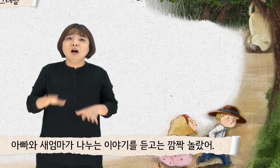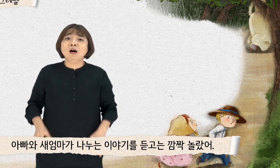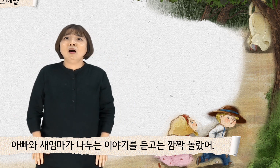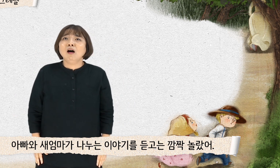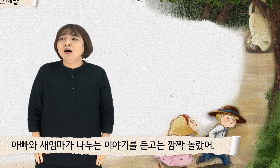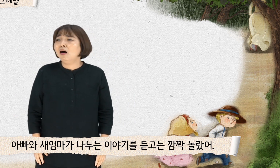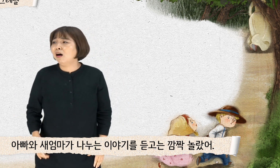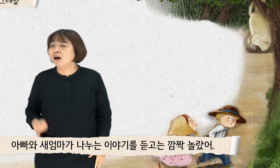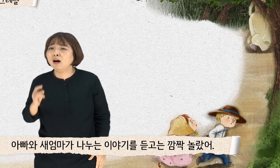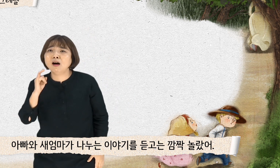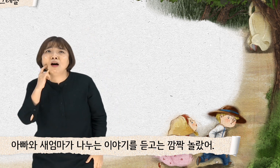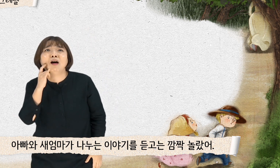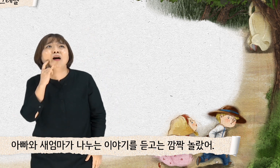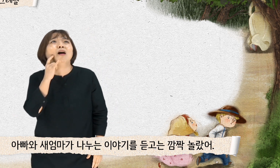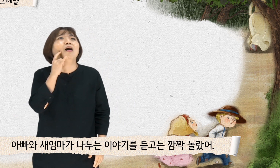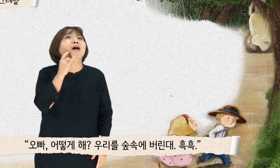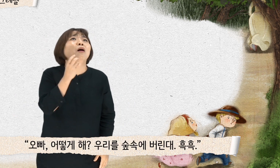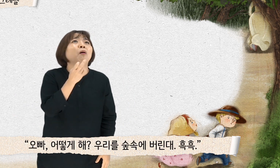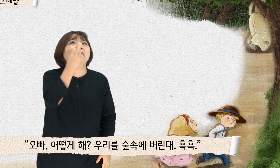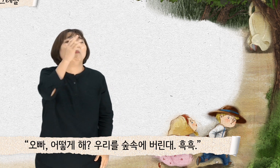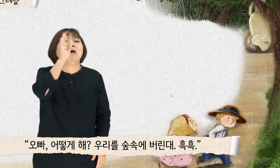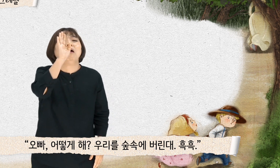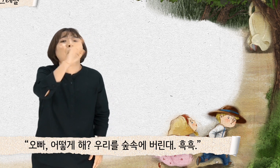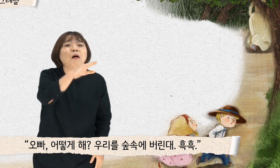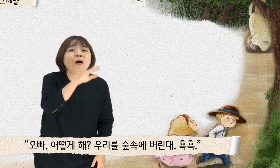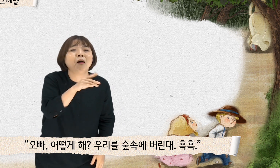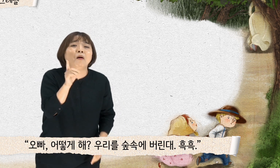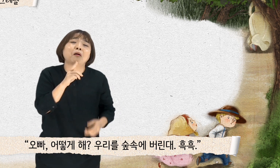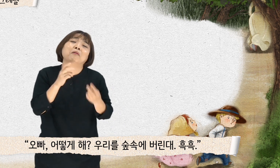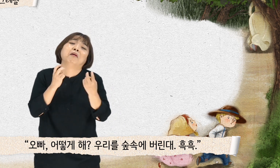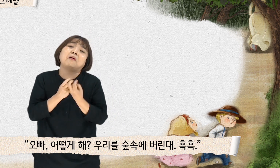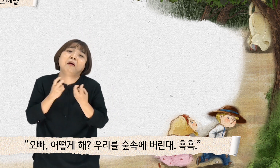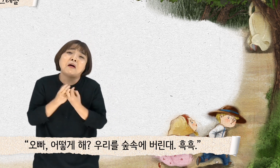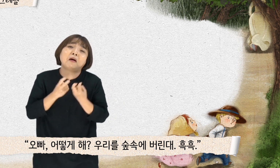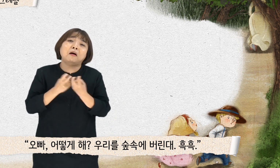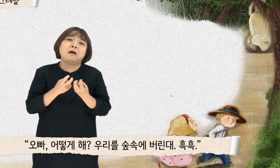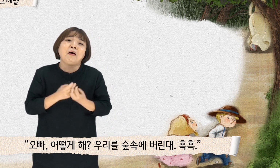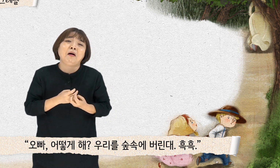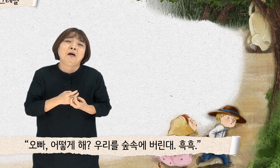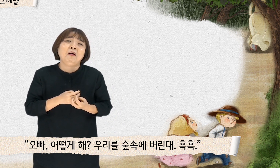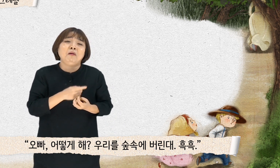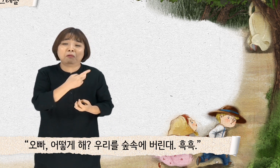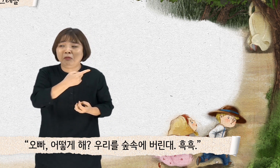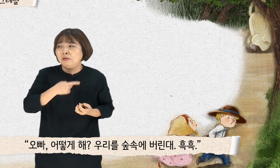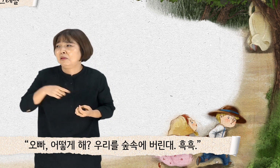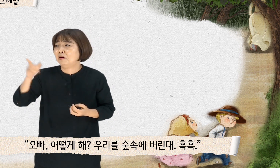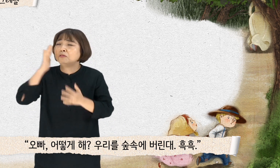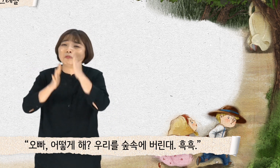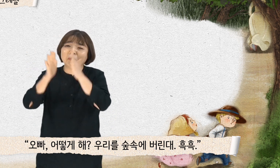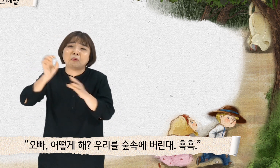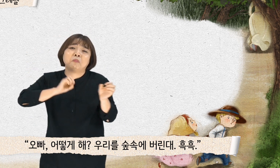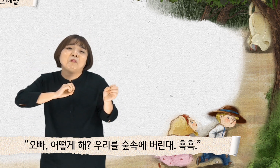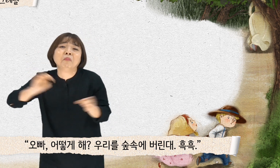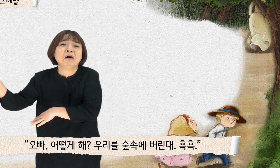깜짝 놀랐어. 오빠, 어떻게 해? 우리를 숲속에 버린대.